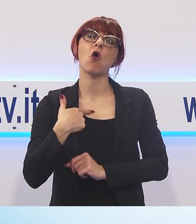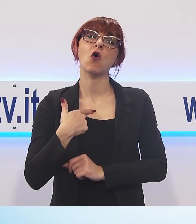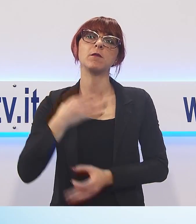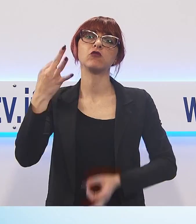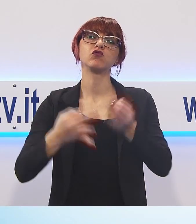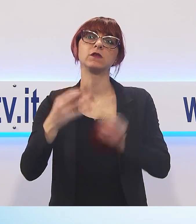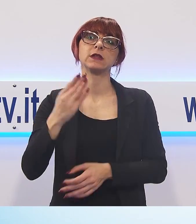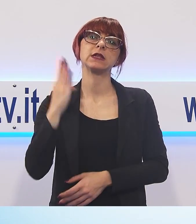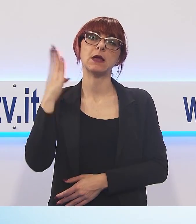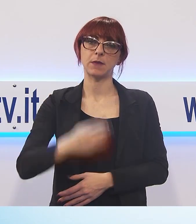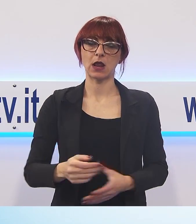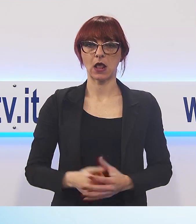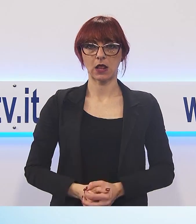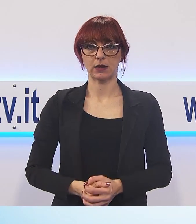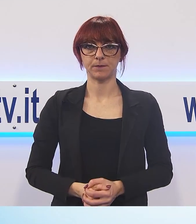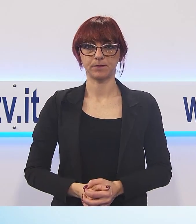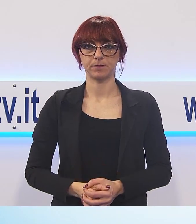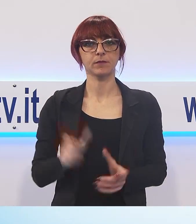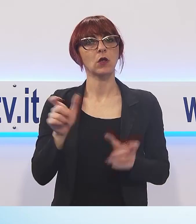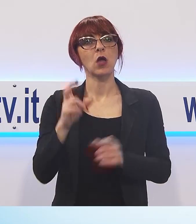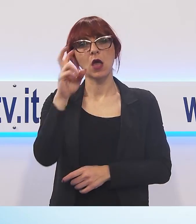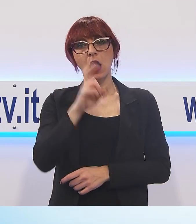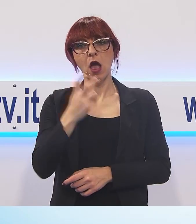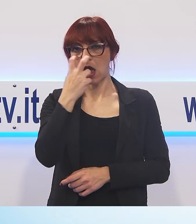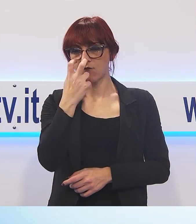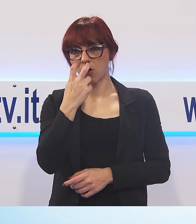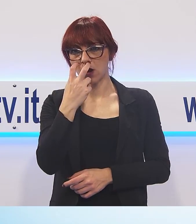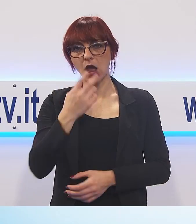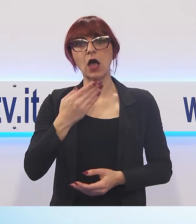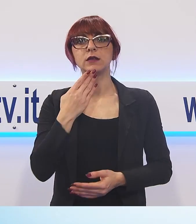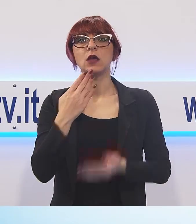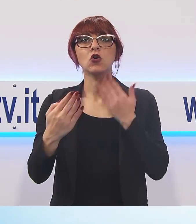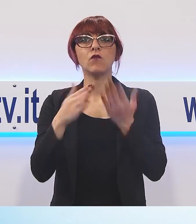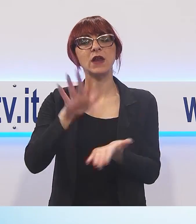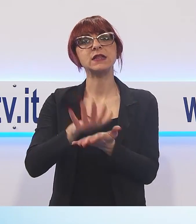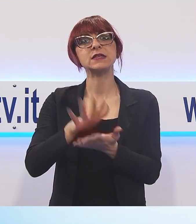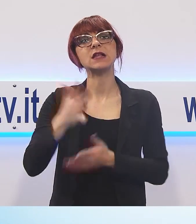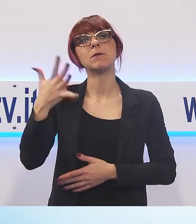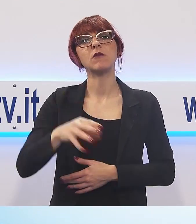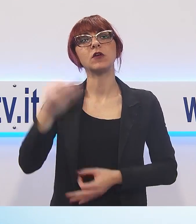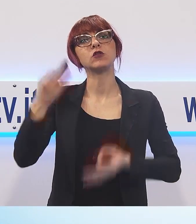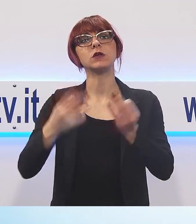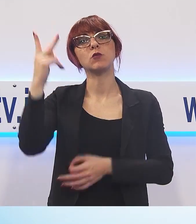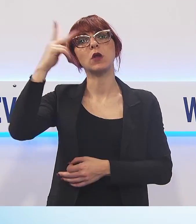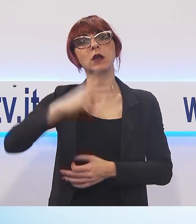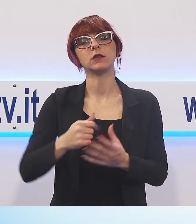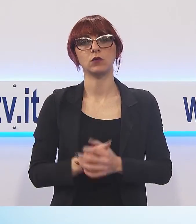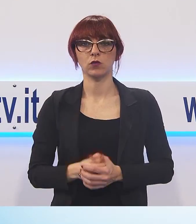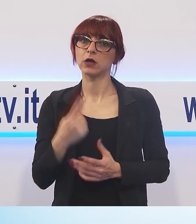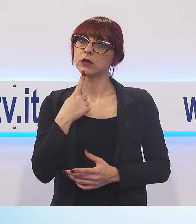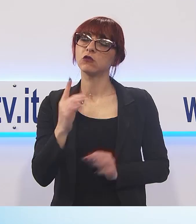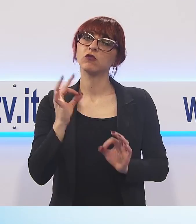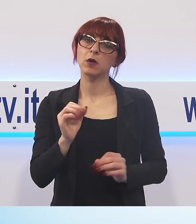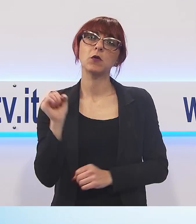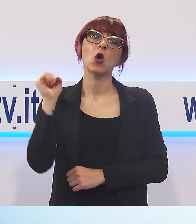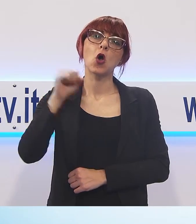decisione degli avvocati è stata esposta nel corso di una conferenza stampa al Tribunale di Lucca con un emendamento al disegno di legge sul contrasto ai